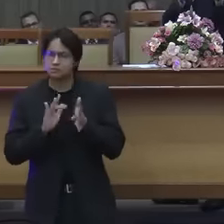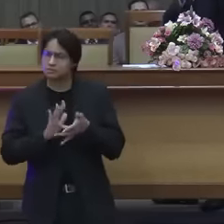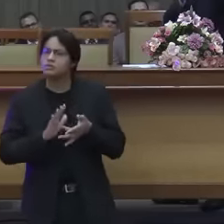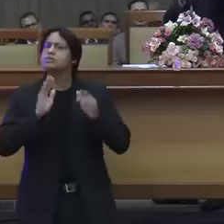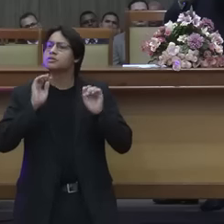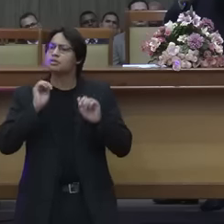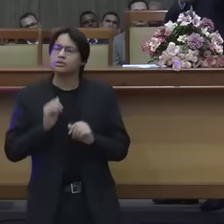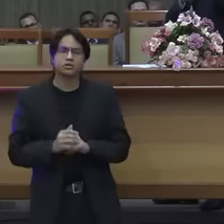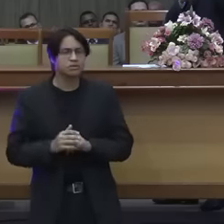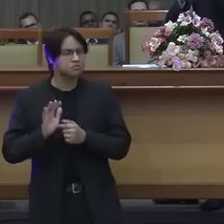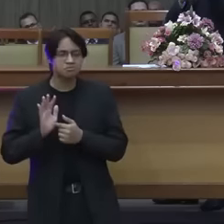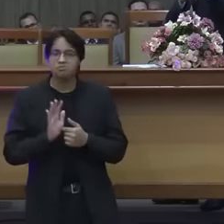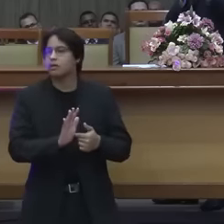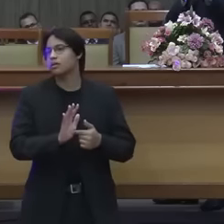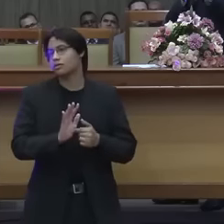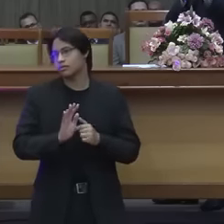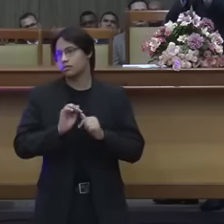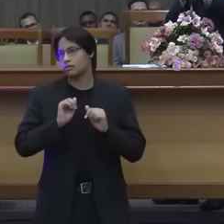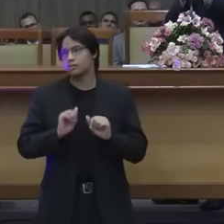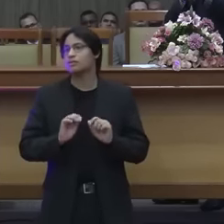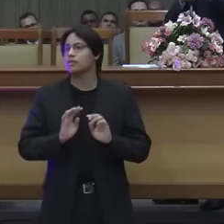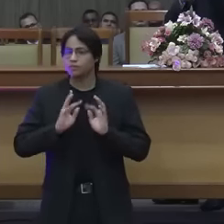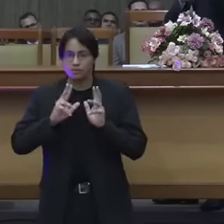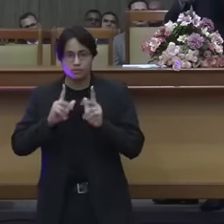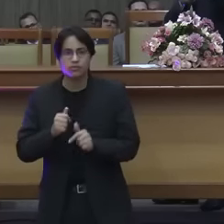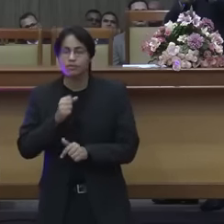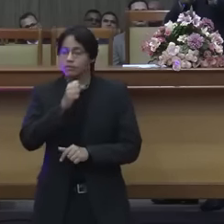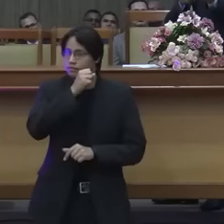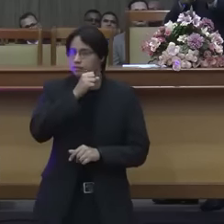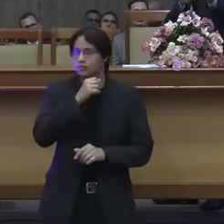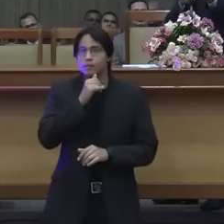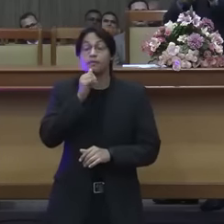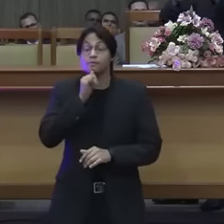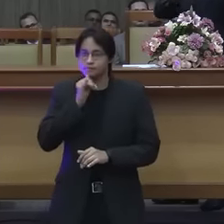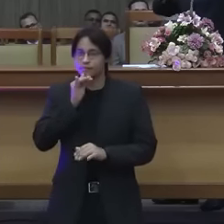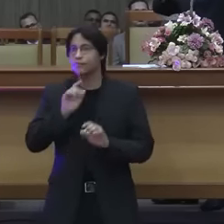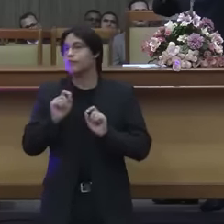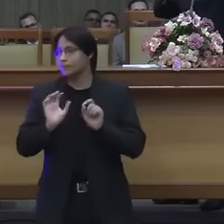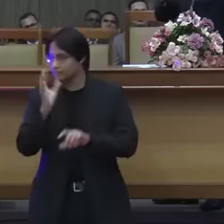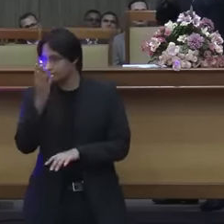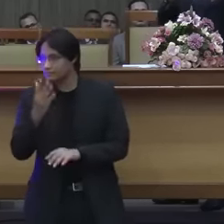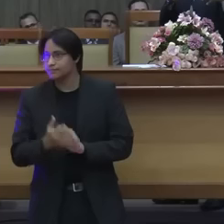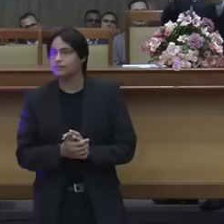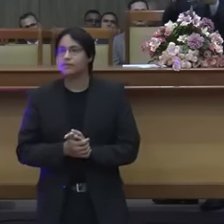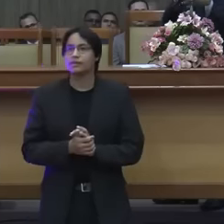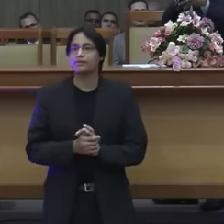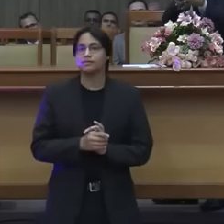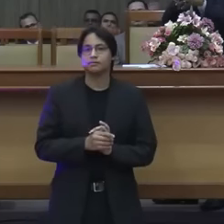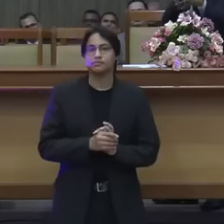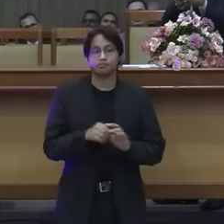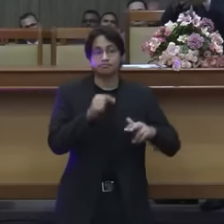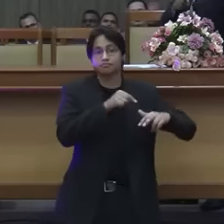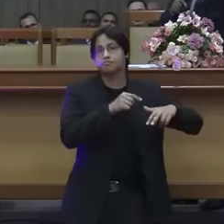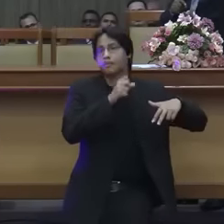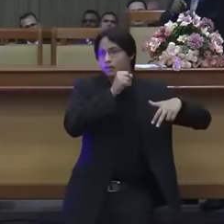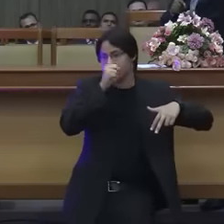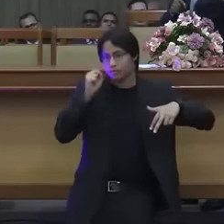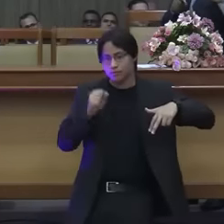ele disse passou um samaritano e parou untou as feridas